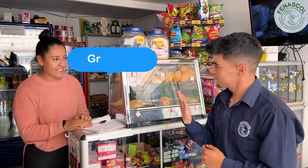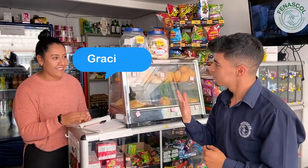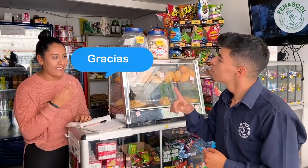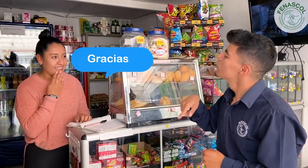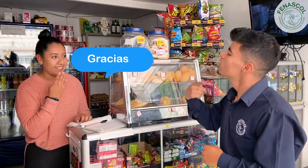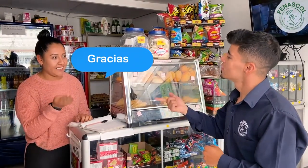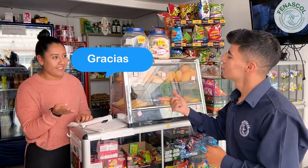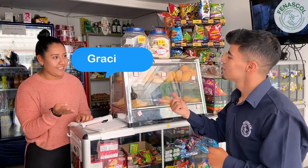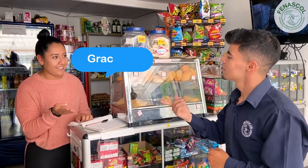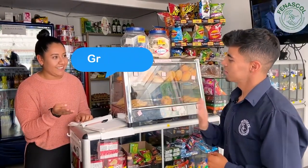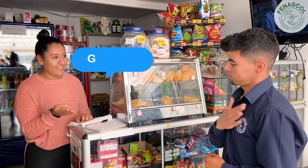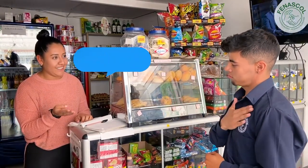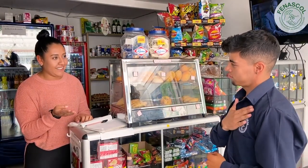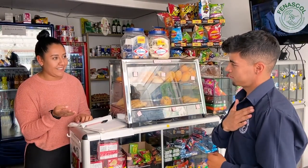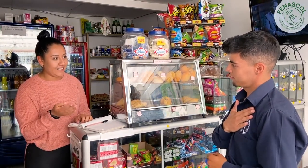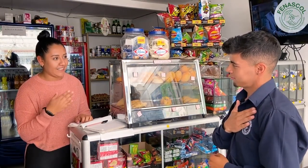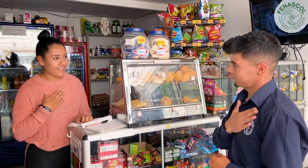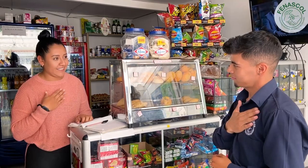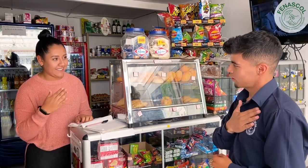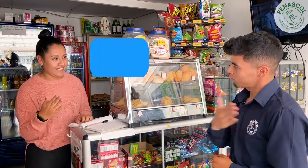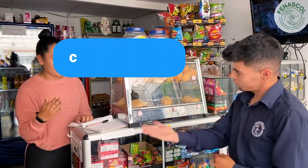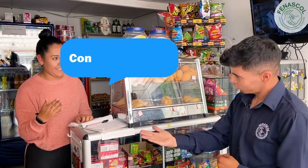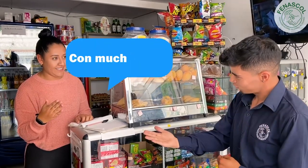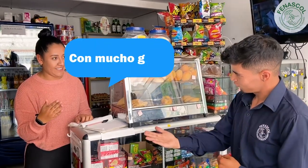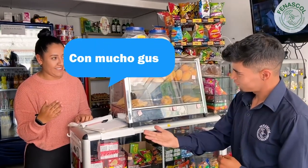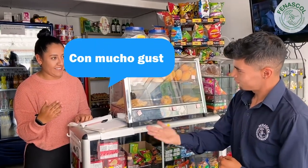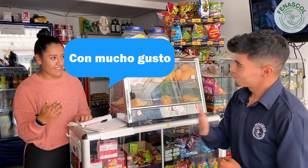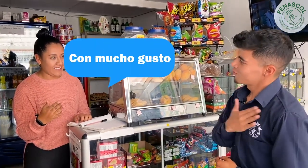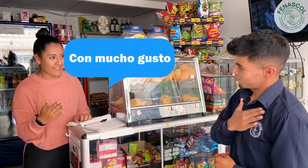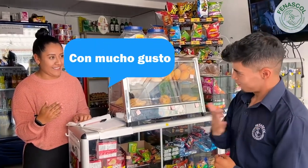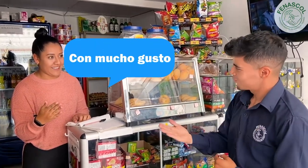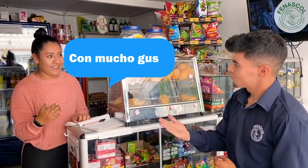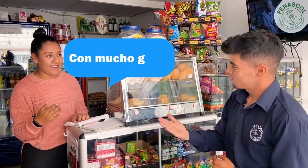¡Gracias! ¡Con mucho gusto!